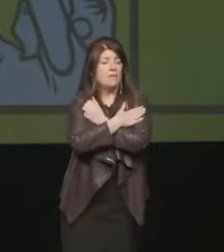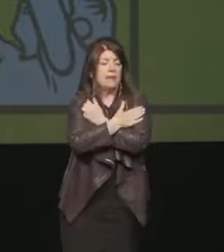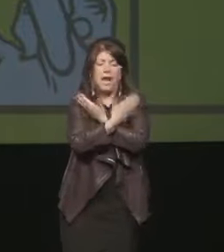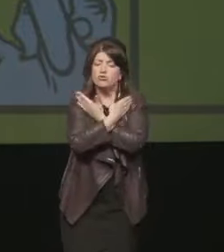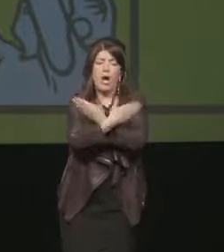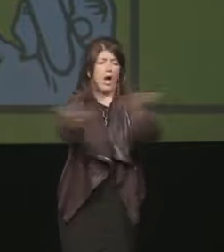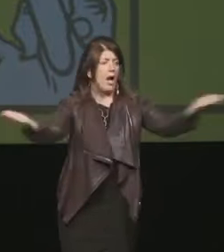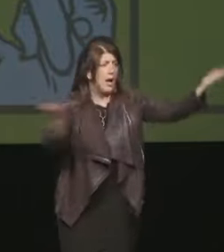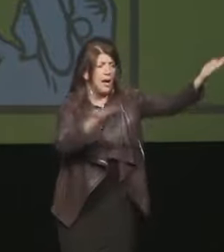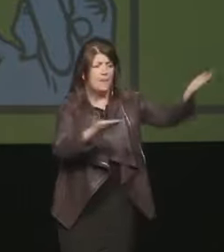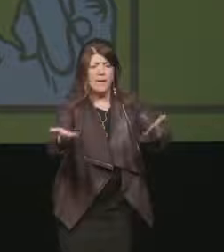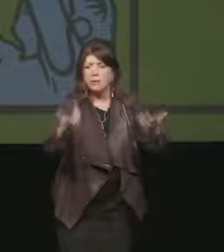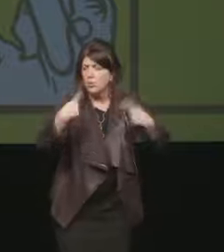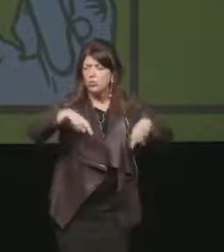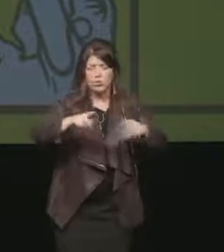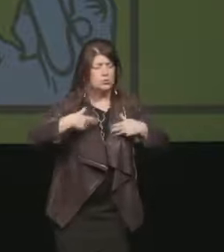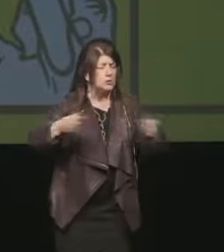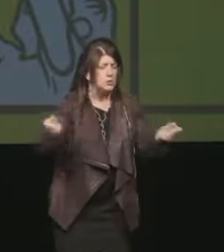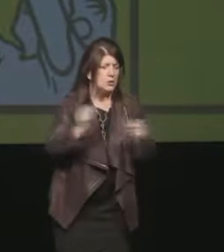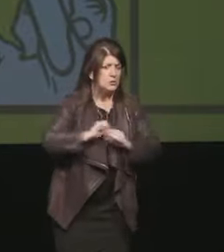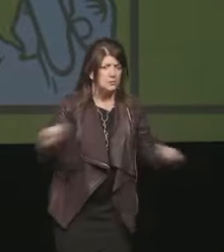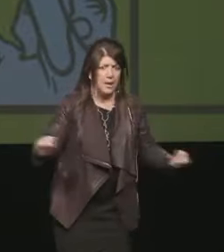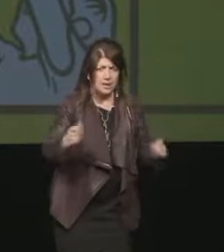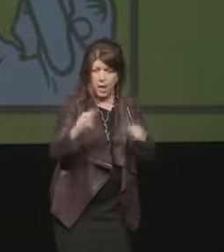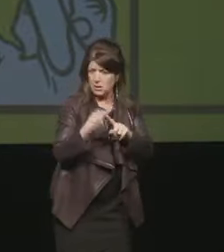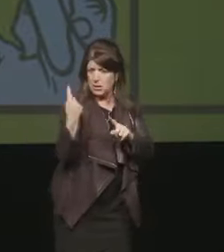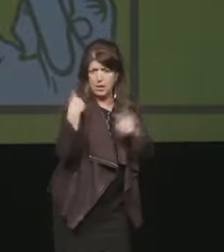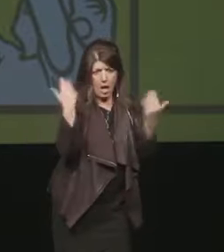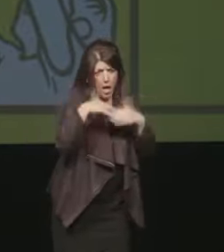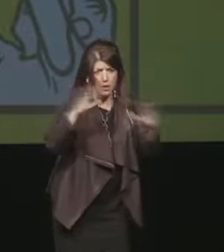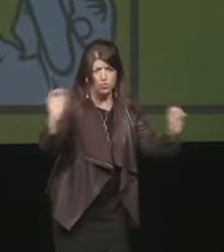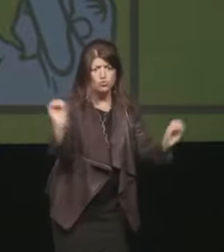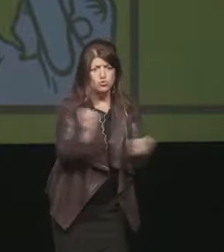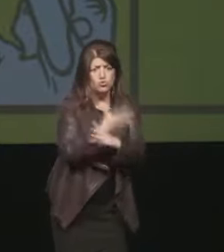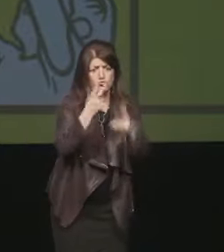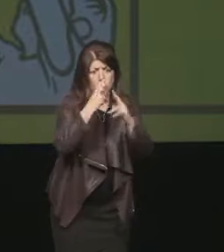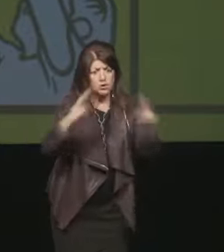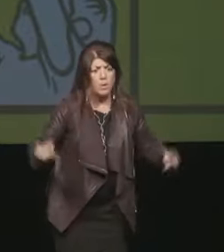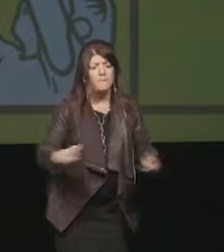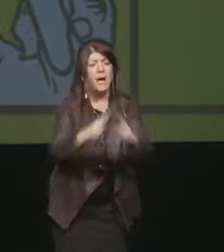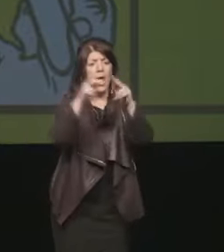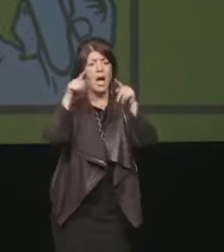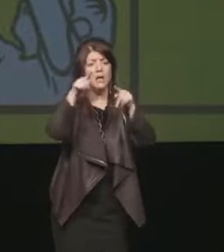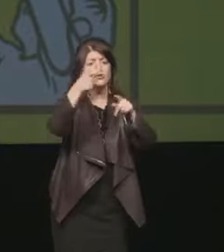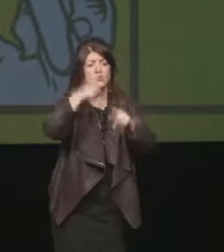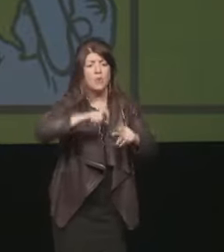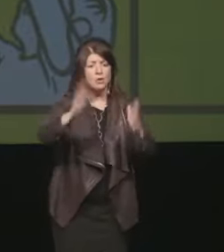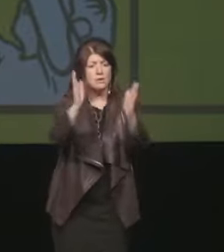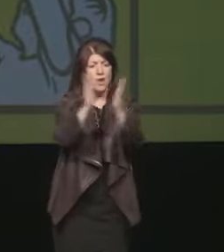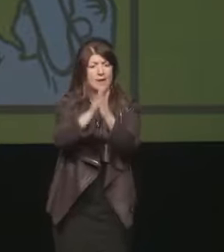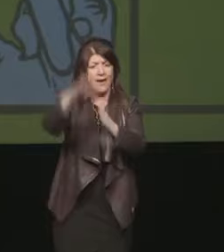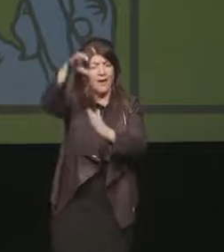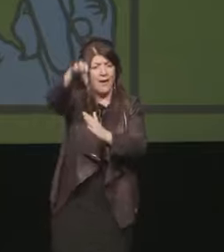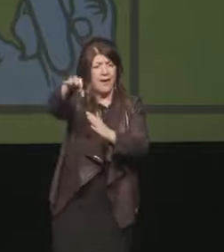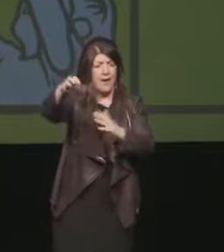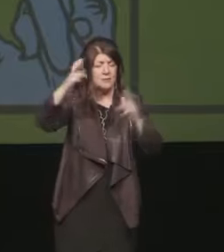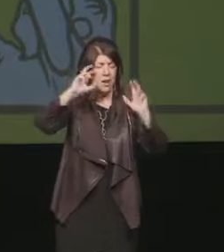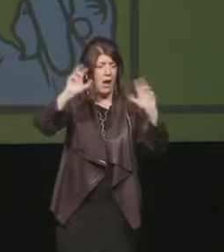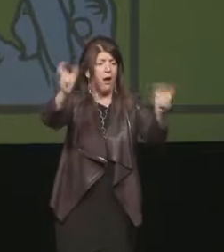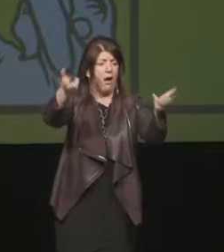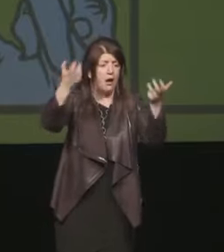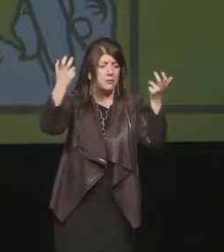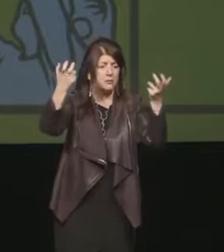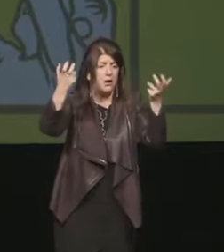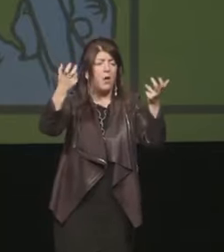siamo così sconvolti da quello che è successo a Parigi perché intorno all'arte e alla cultura si raccoglie